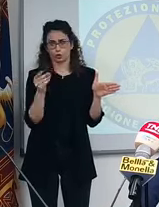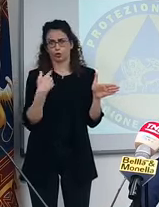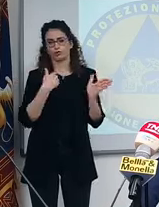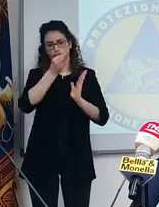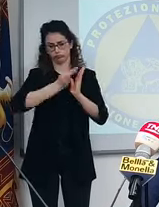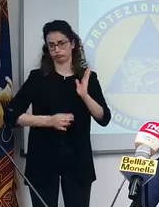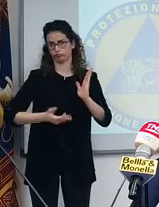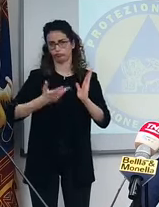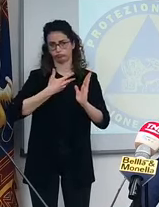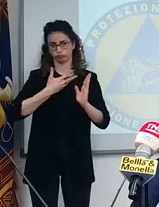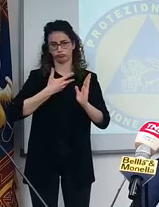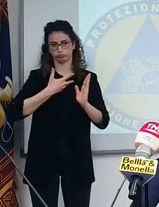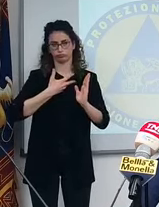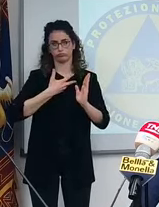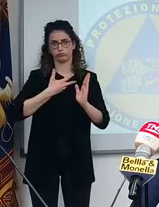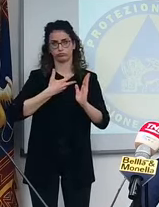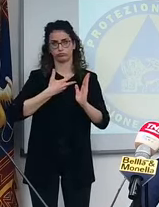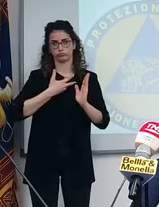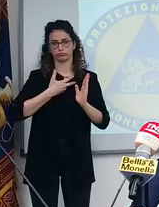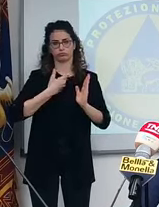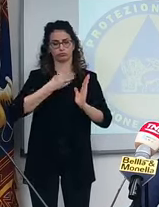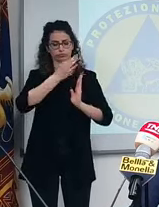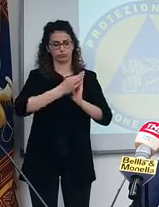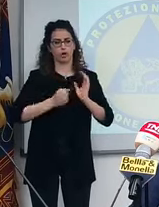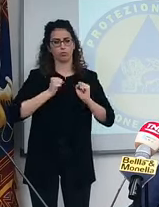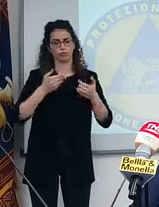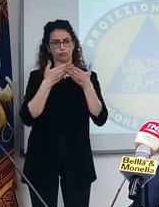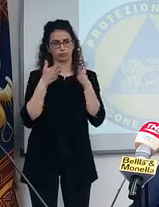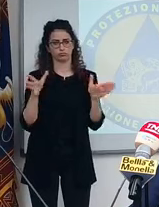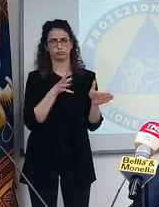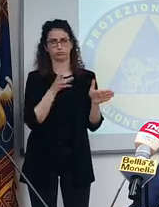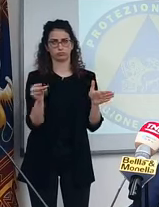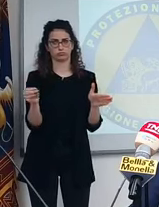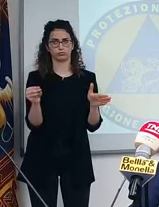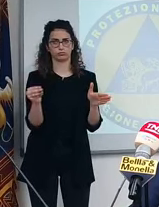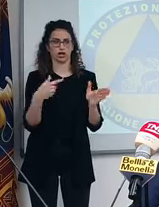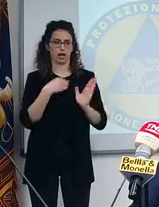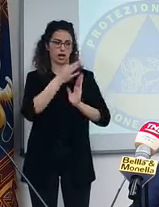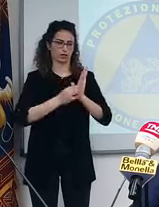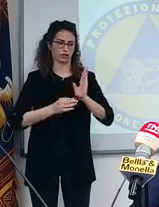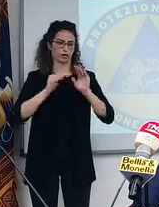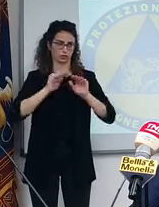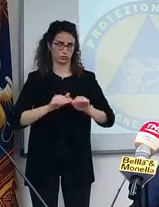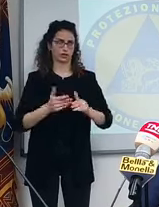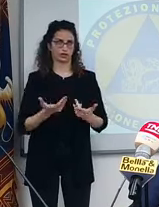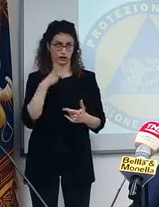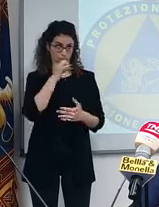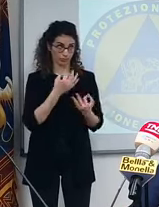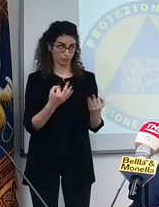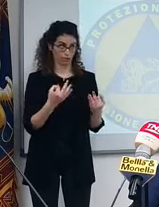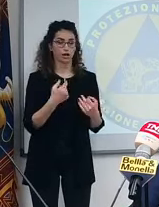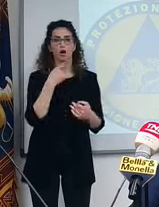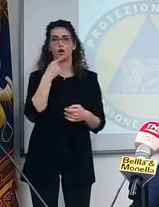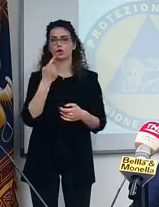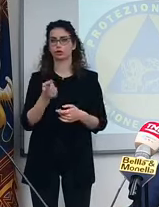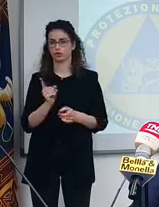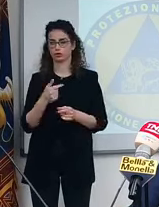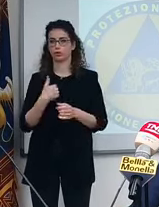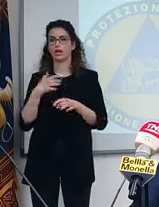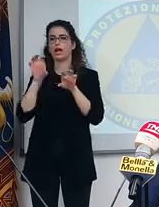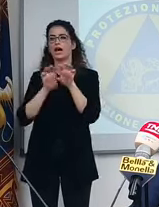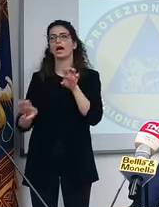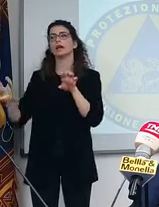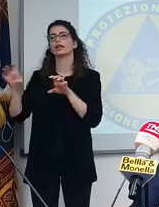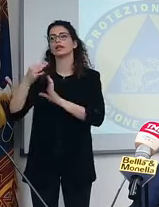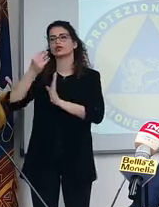linee guida, si potrebbe, secondo lei, riaprire tutto con i protocolli di sicurezza, ho capito bene? Io ho detto che le regioni